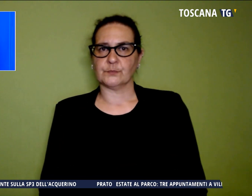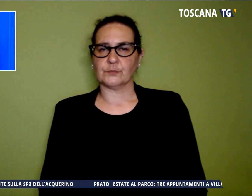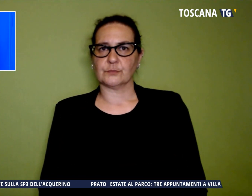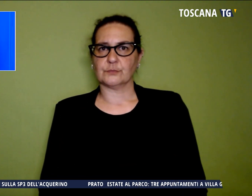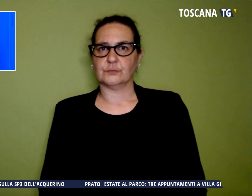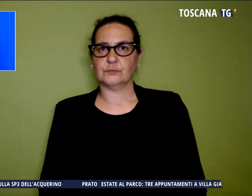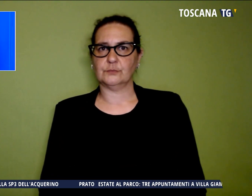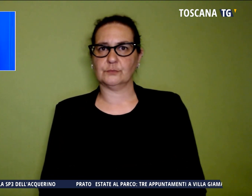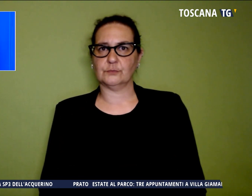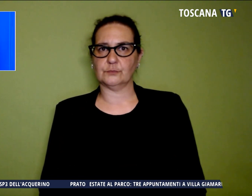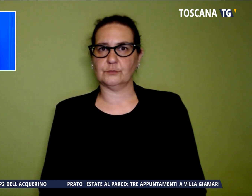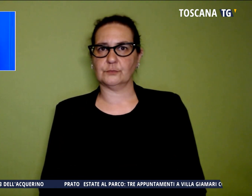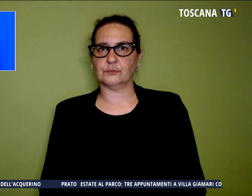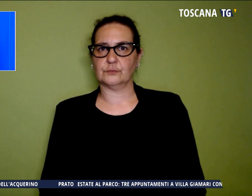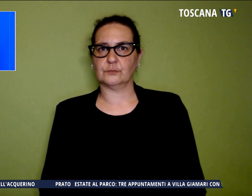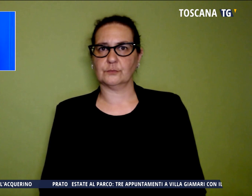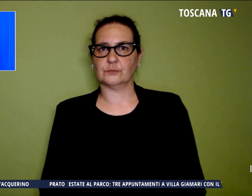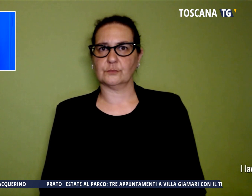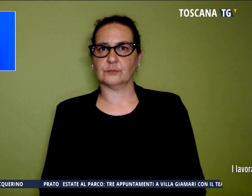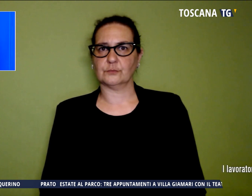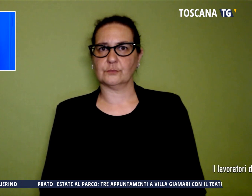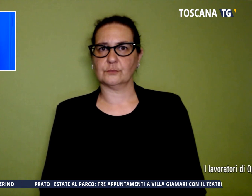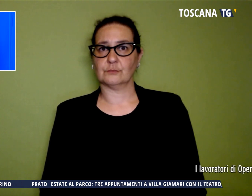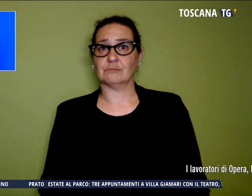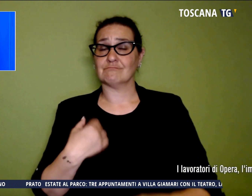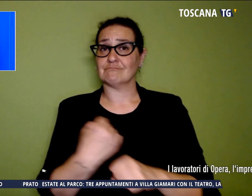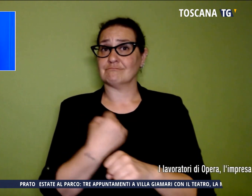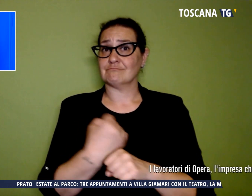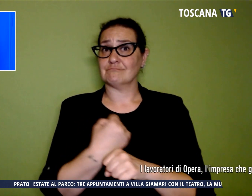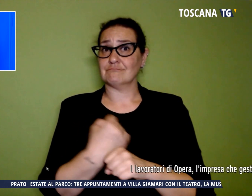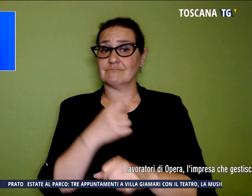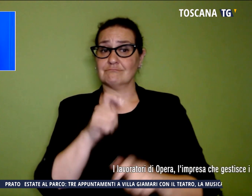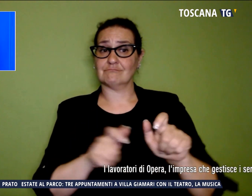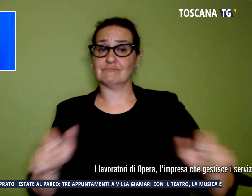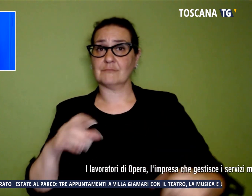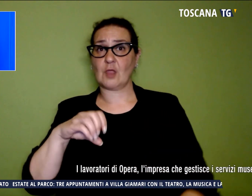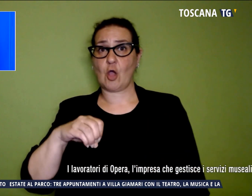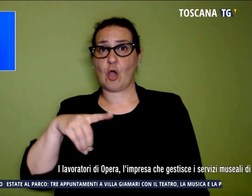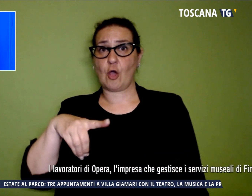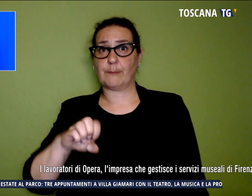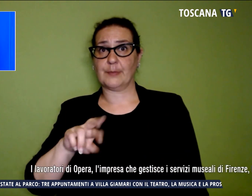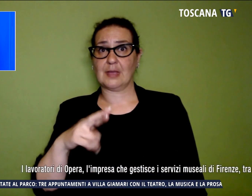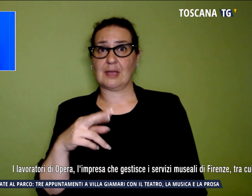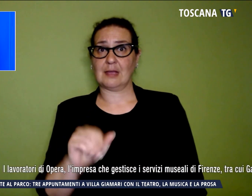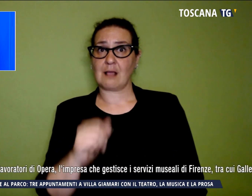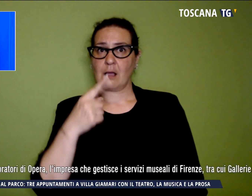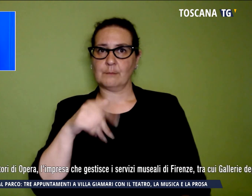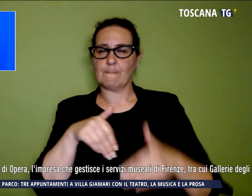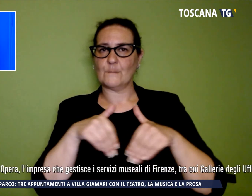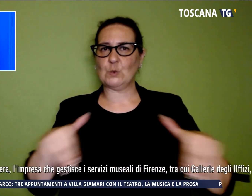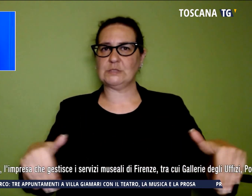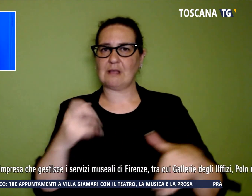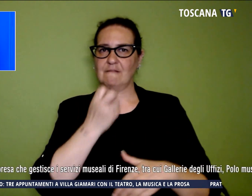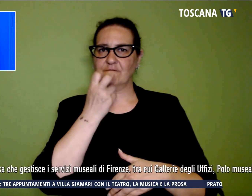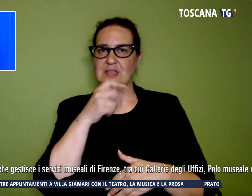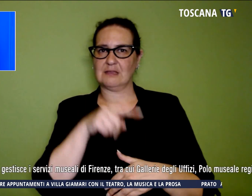I lavoratori di opera, l'impresa che gestisce i servizi museali di Firenze, tra